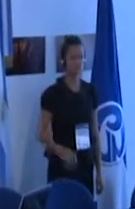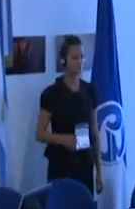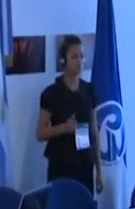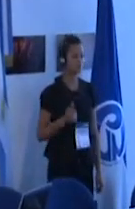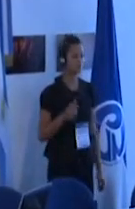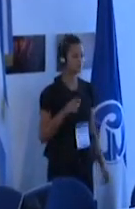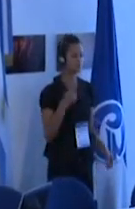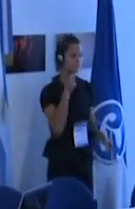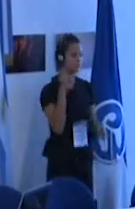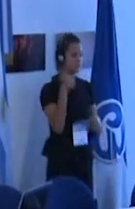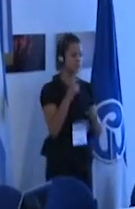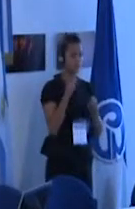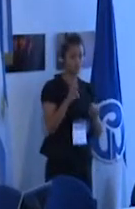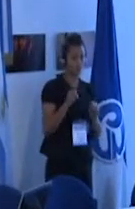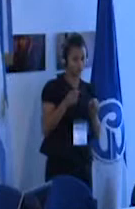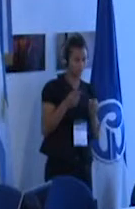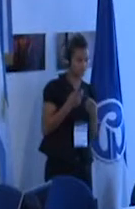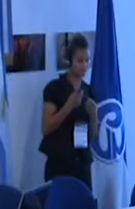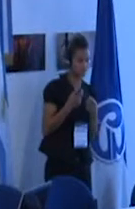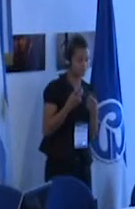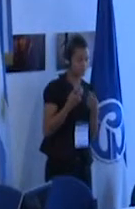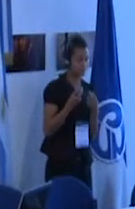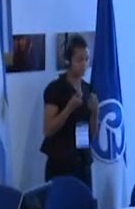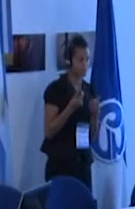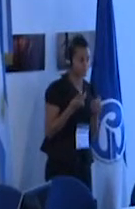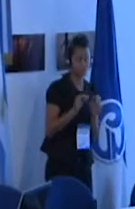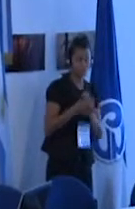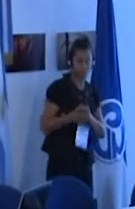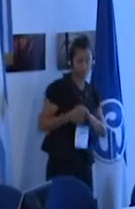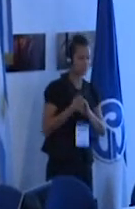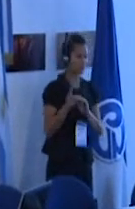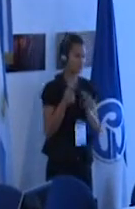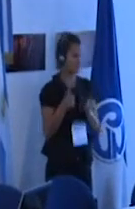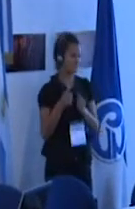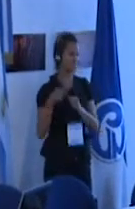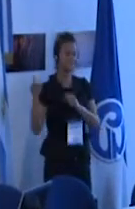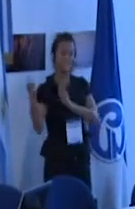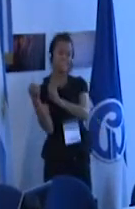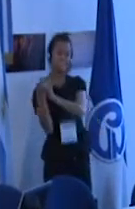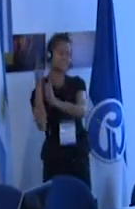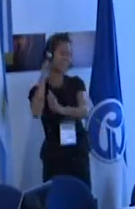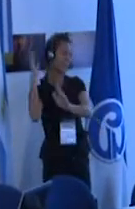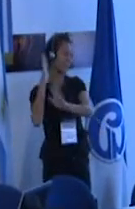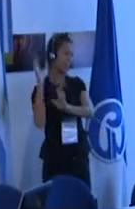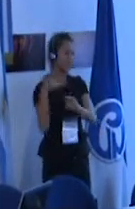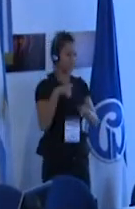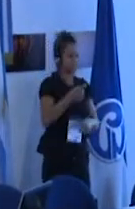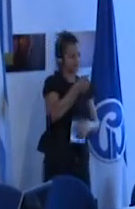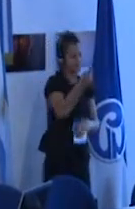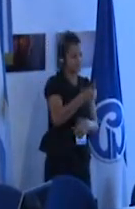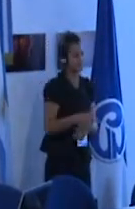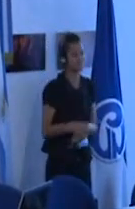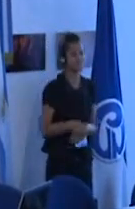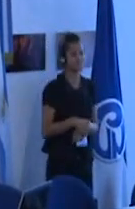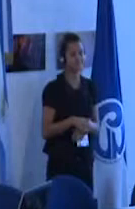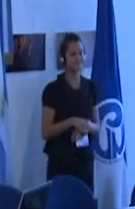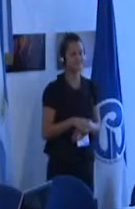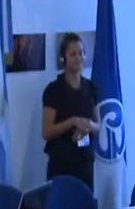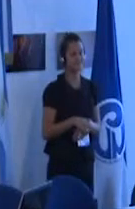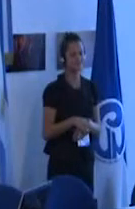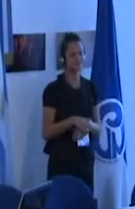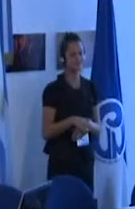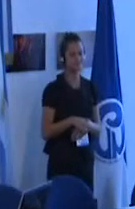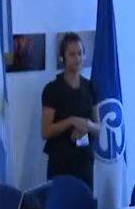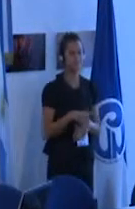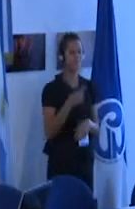más lentamente vemos bien como los profesionales que encontró esta madre